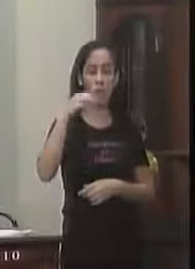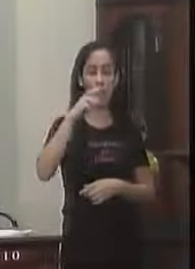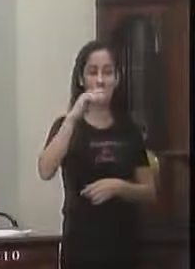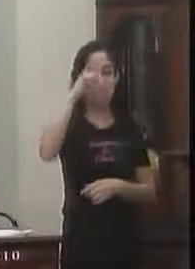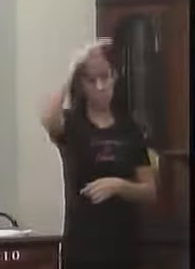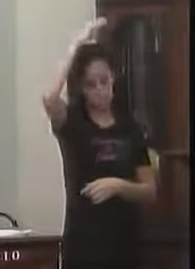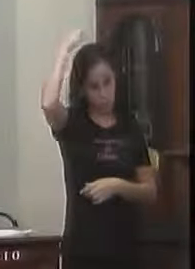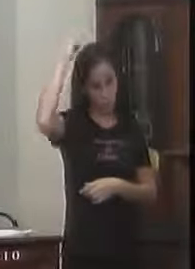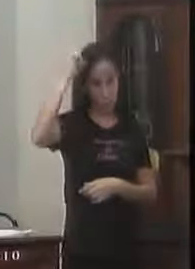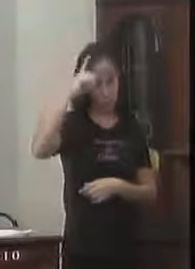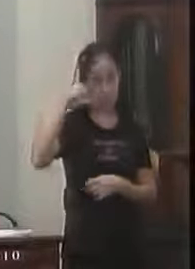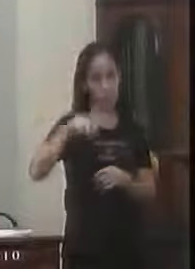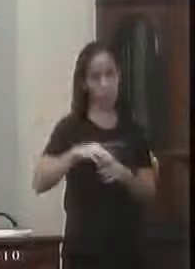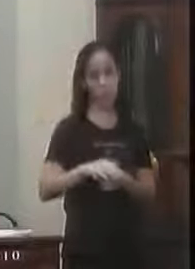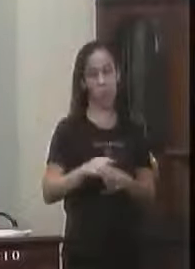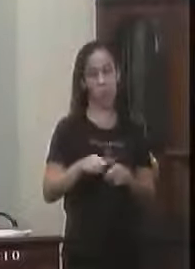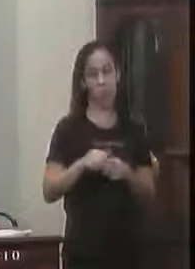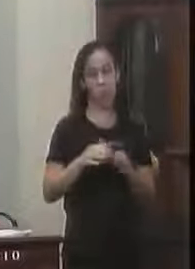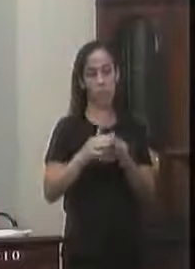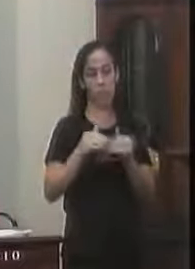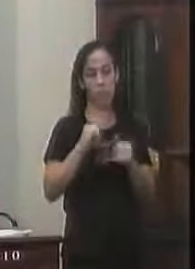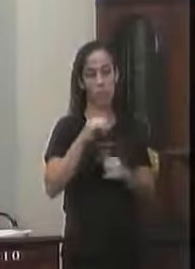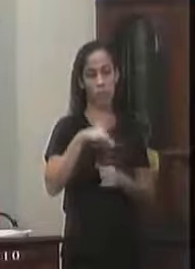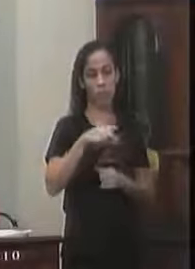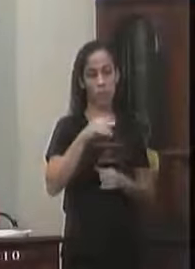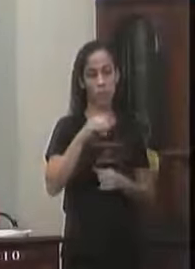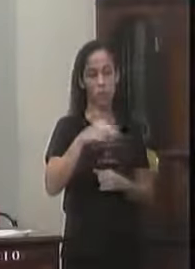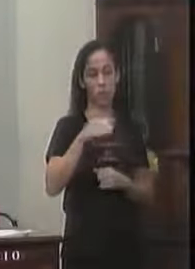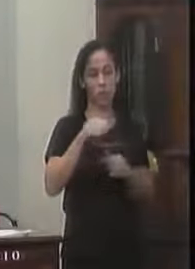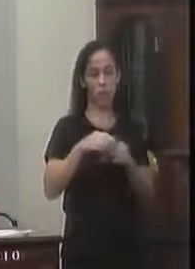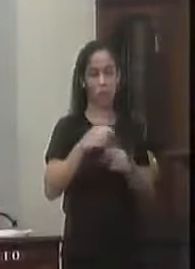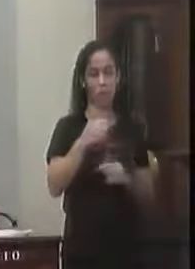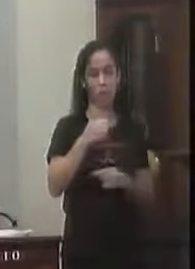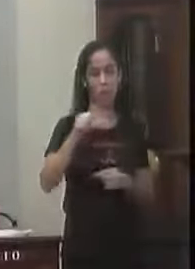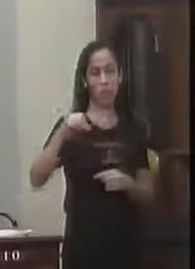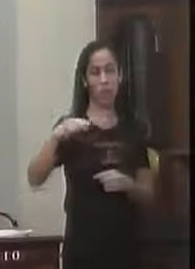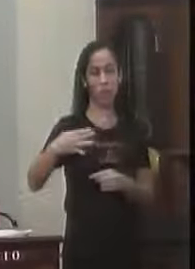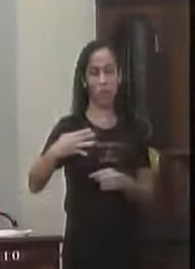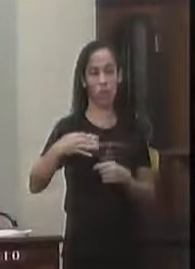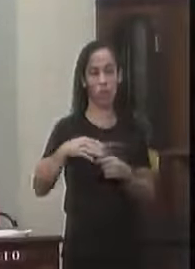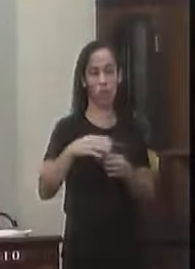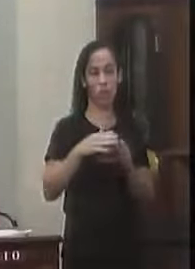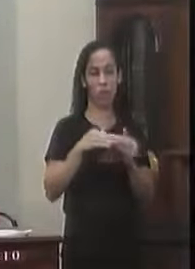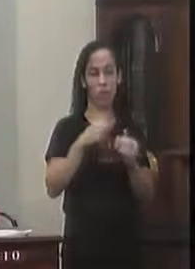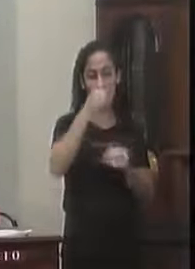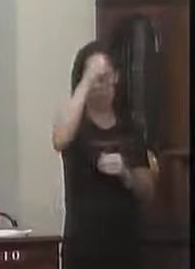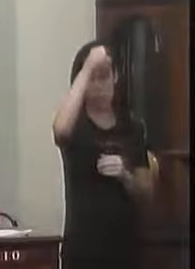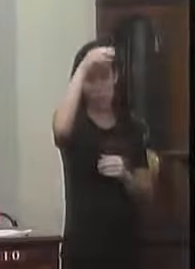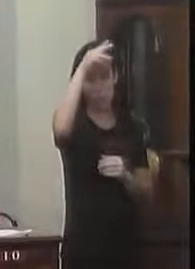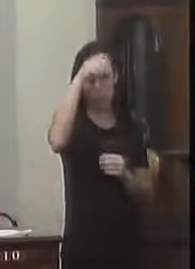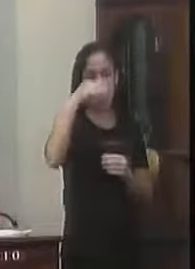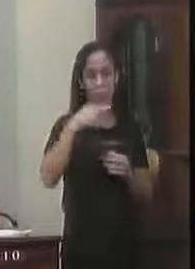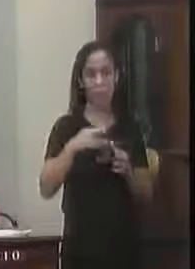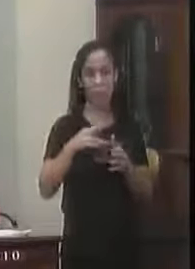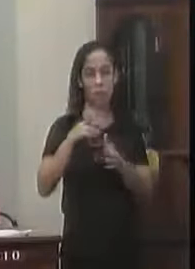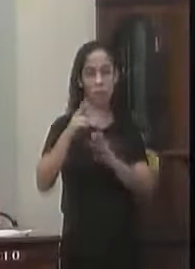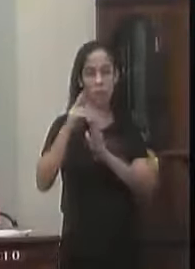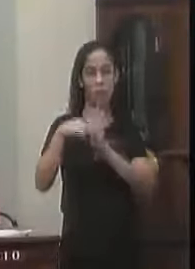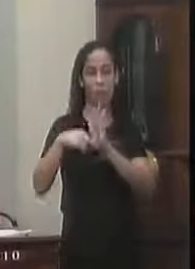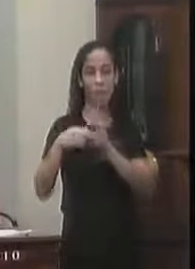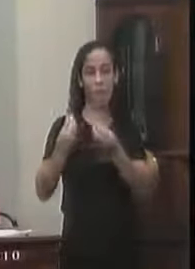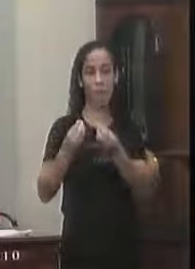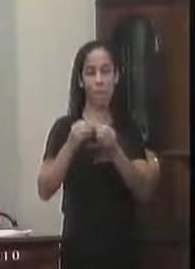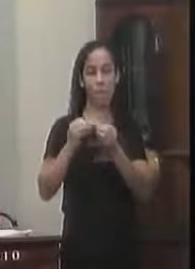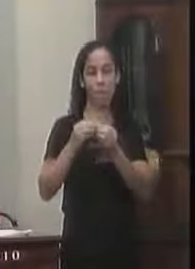Vereador Marcelo de Santa Isabel Também faz a indicação 194 Ele indica ao prefeito A realização da recuperação Da ponte rural